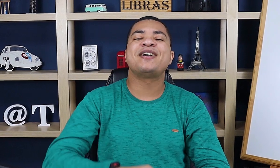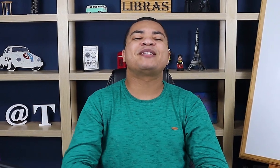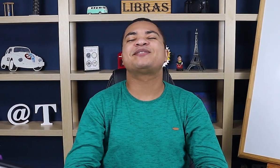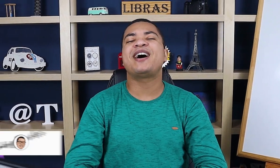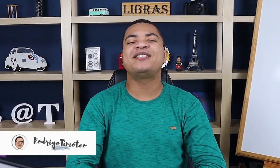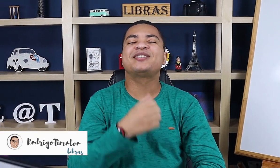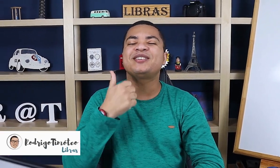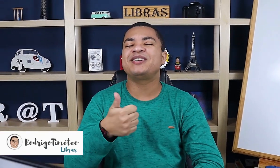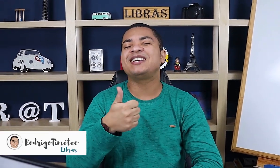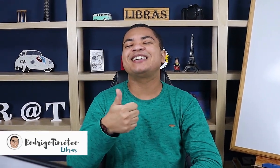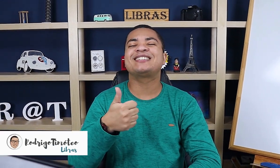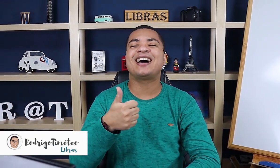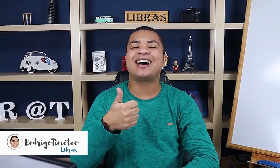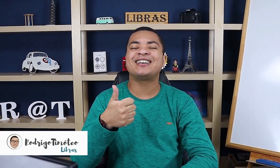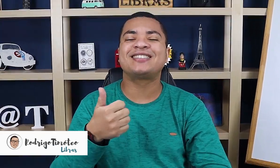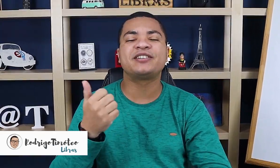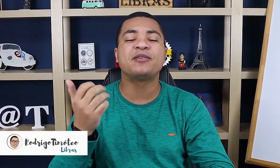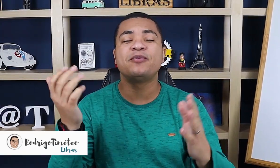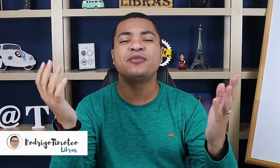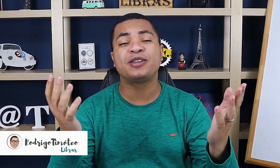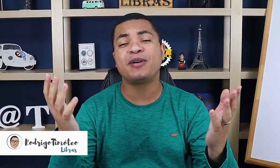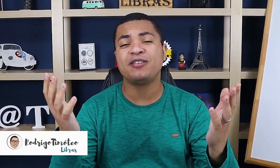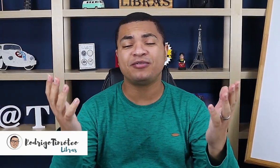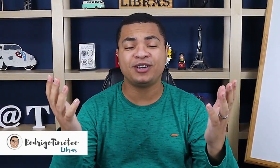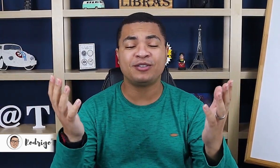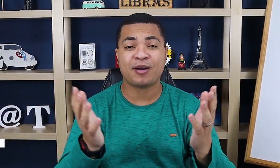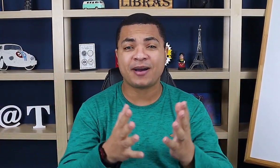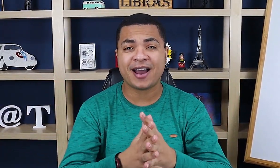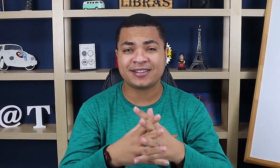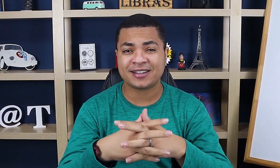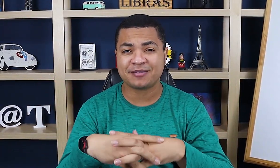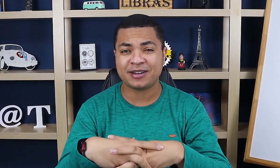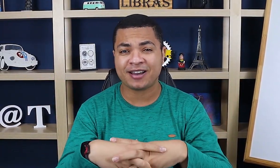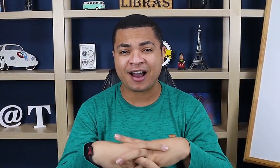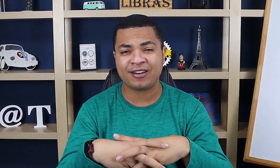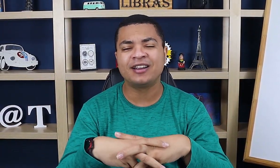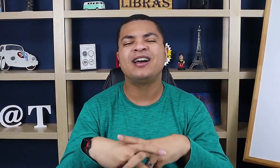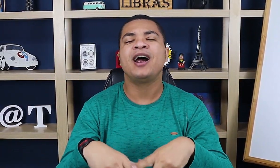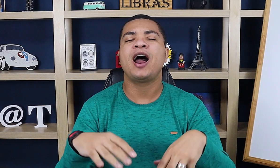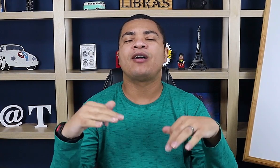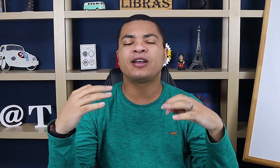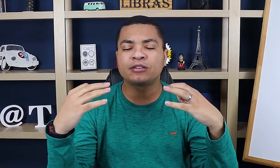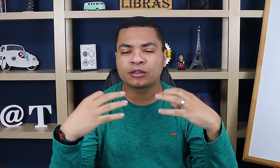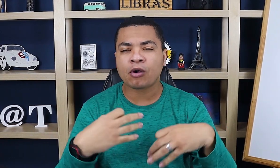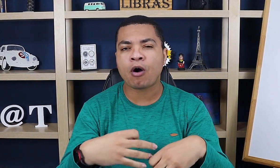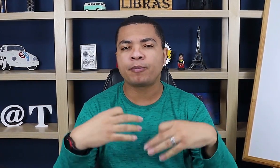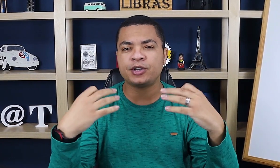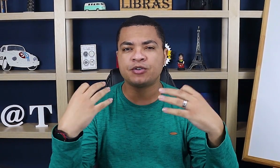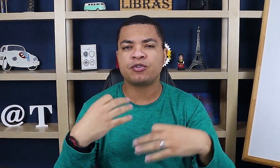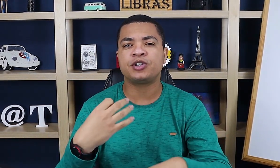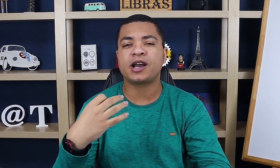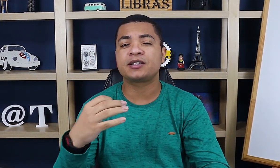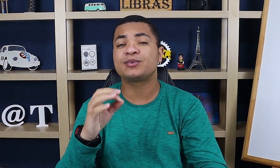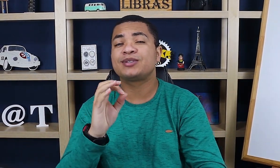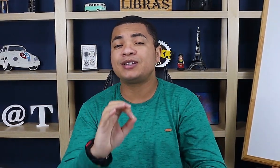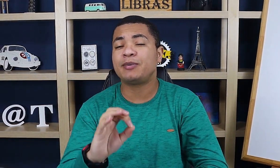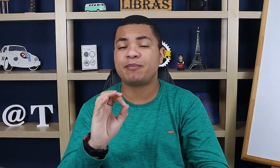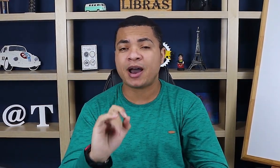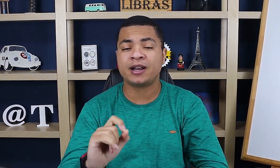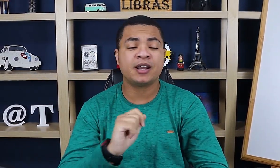E aí pessoal, tudo beleza? Seja muito bem-vindo a mais essa mini aula, aula top de hoje, tá? Então se prepara,